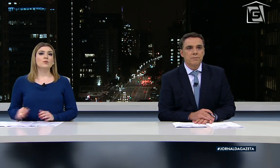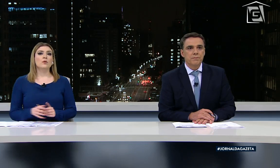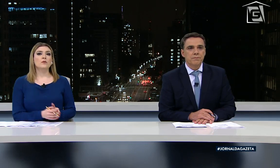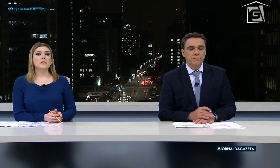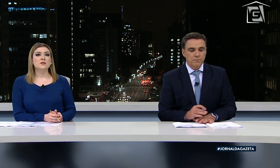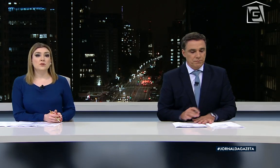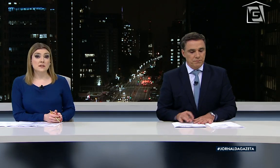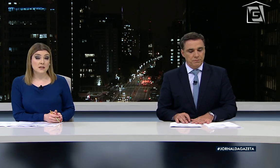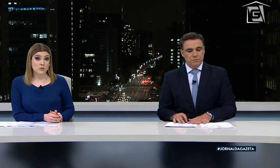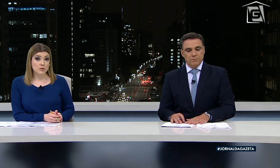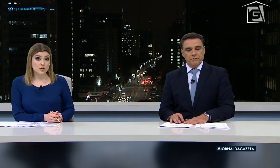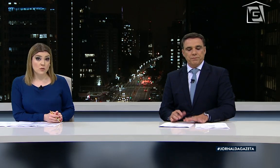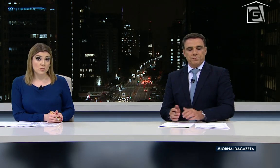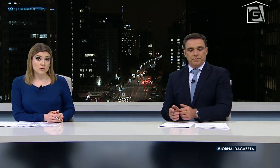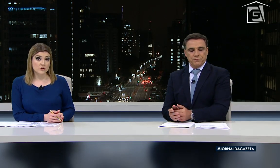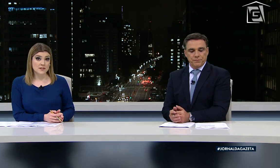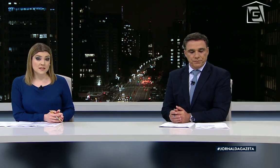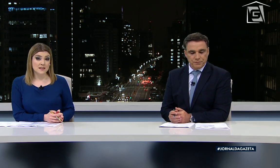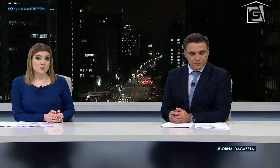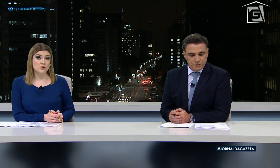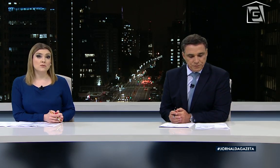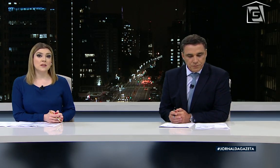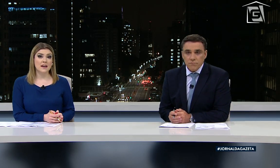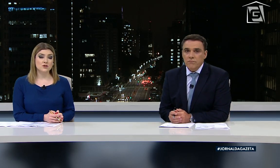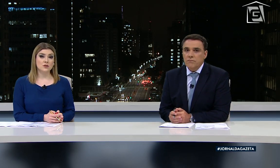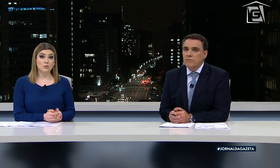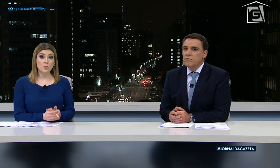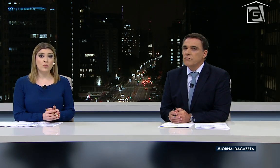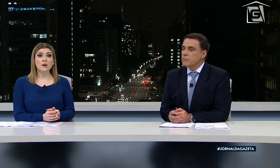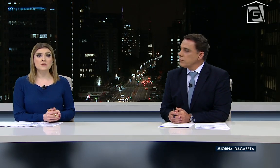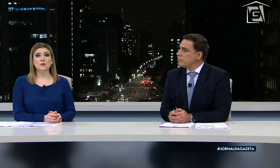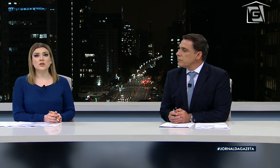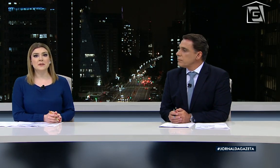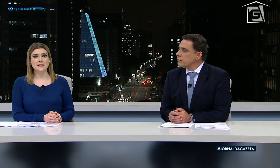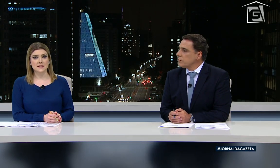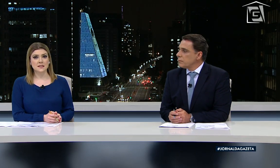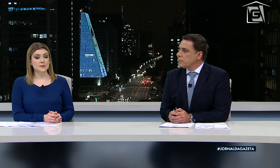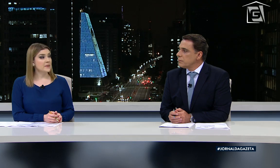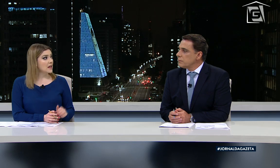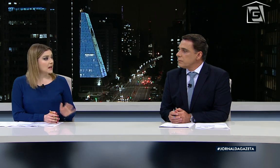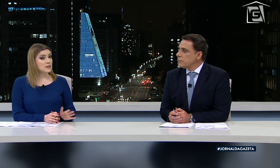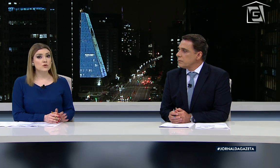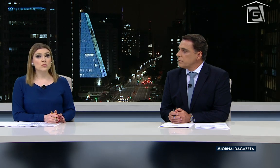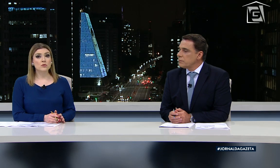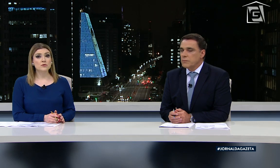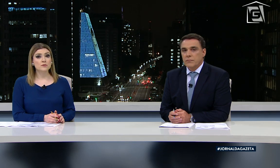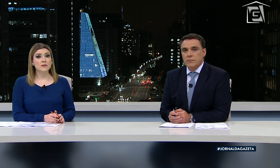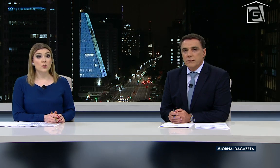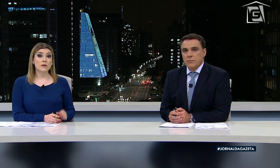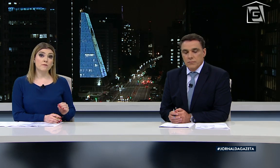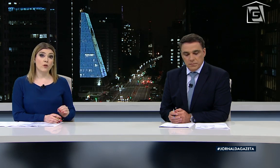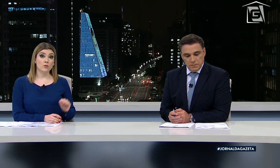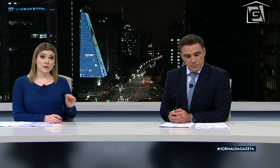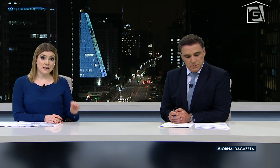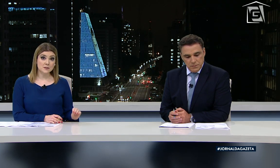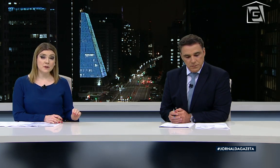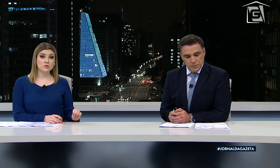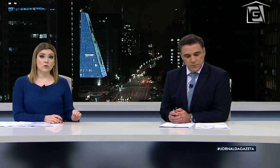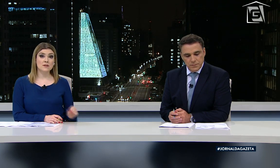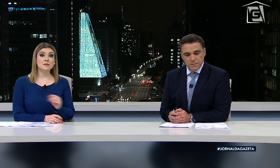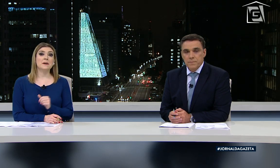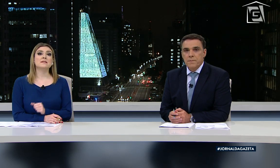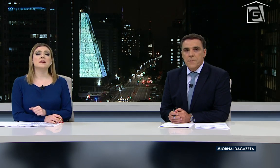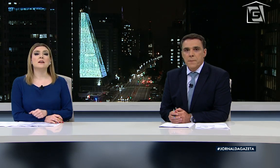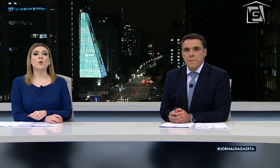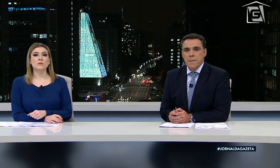E o novo ministro da saúde, o oncologista Nelson Teich, tomou posse hoje em Brasília. Em discurso, falou em foco nas